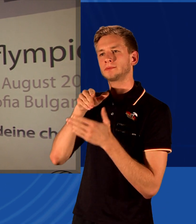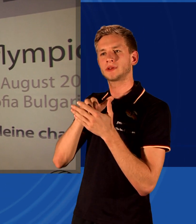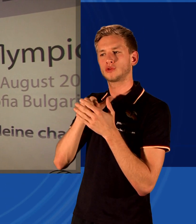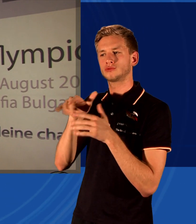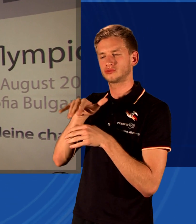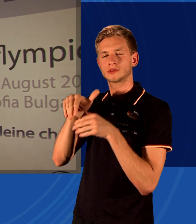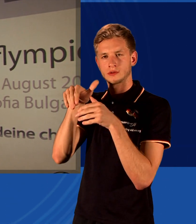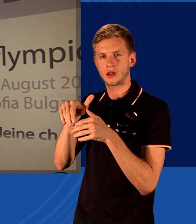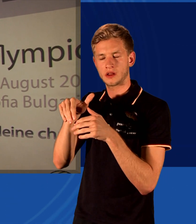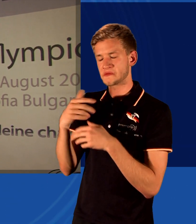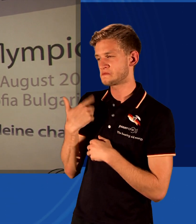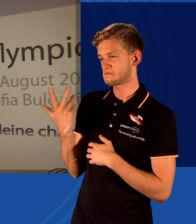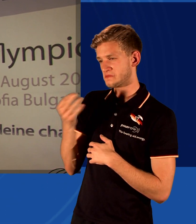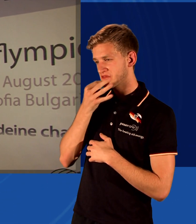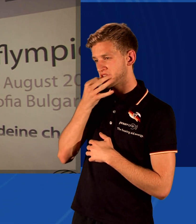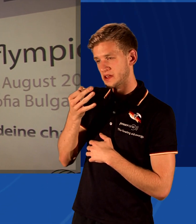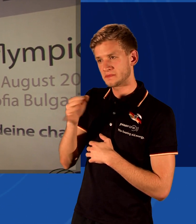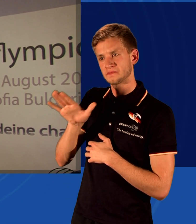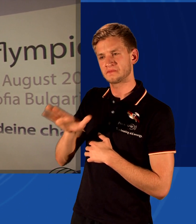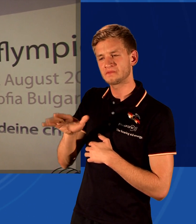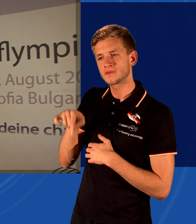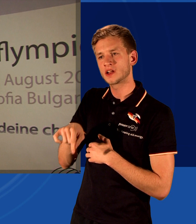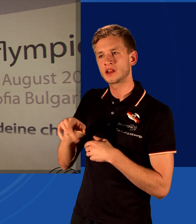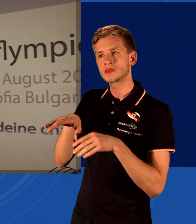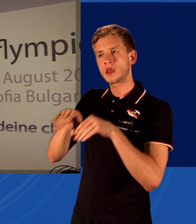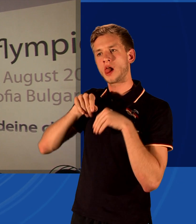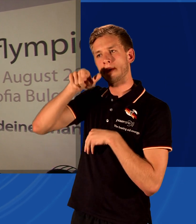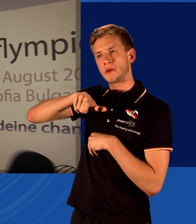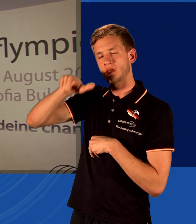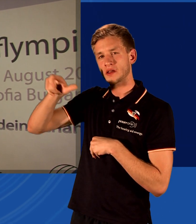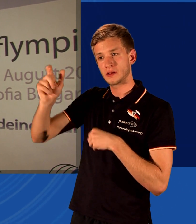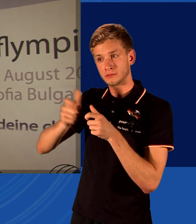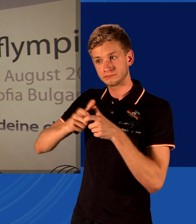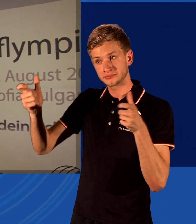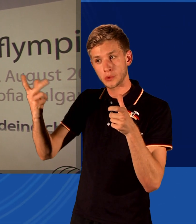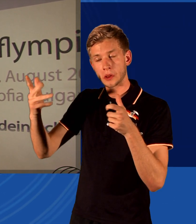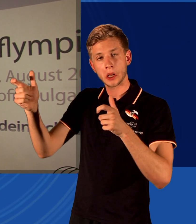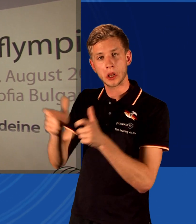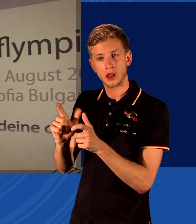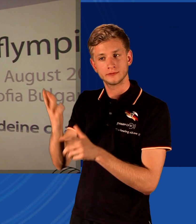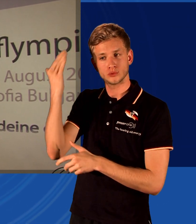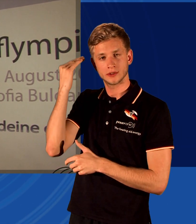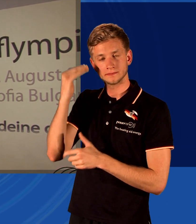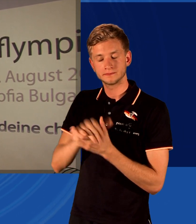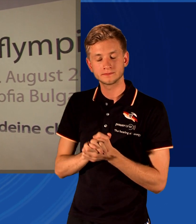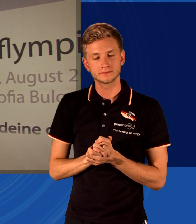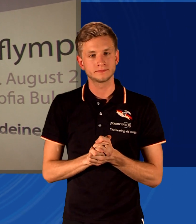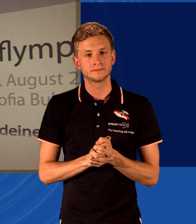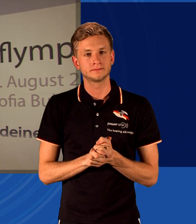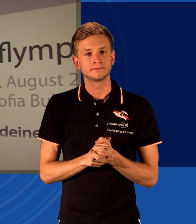die Teilnehmer mehr geworden? Sind sie weniger geworden? Was können Sie uns dazu sagen? Also die DEF-Lympics haben in den letzten zehn Jahren